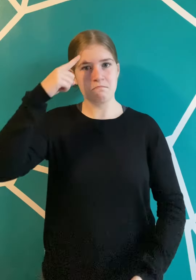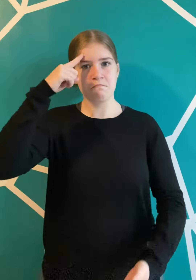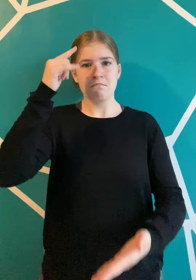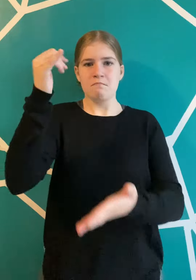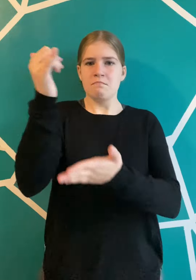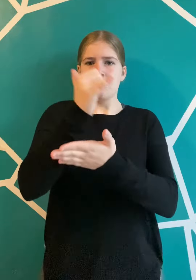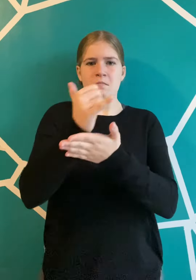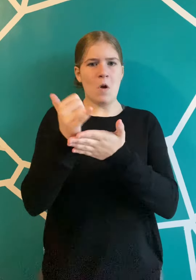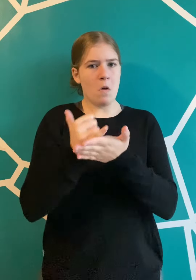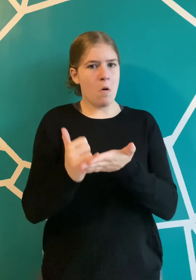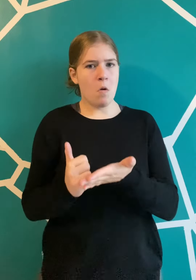J'ai eu ma leçon.